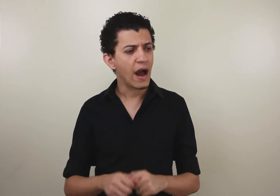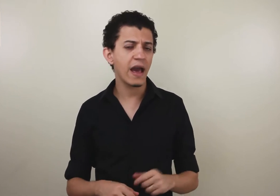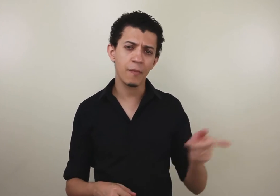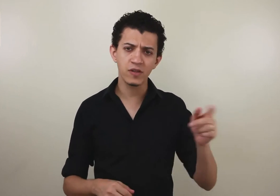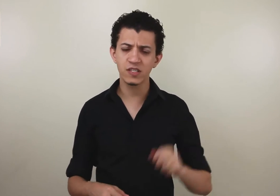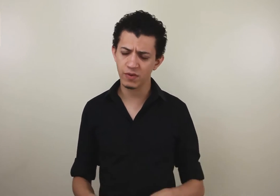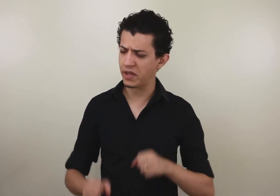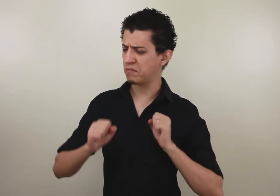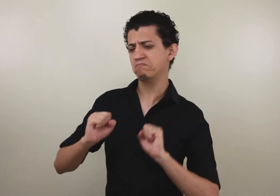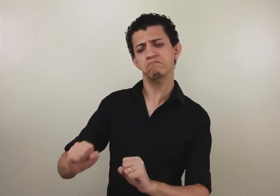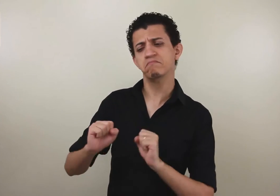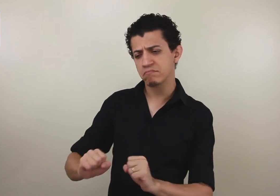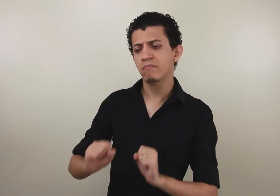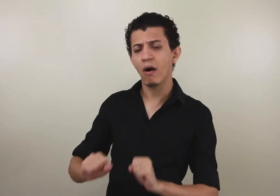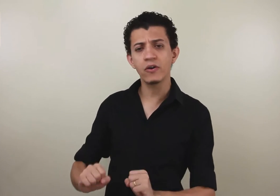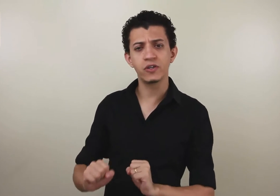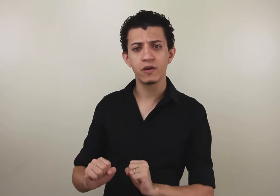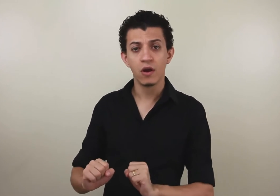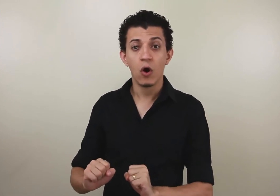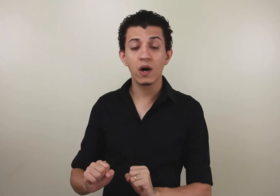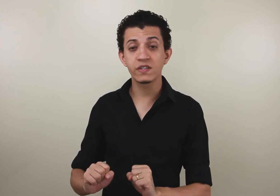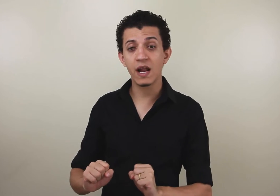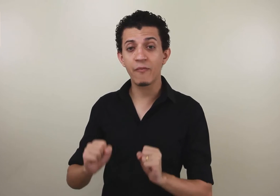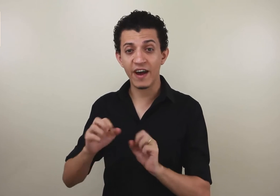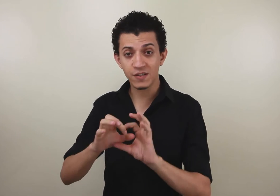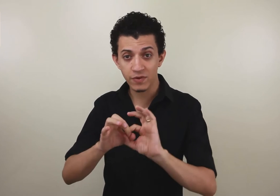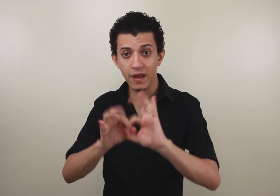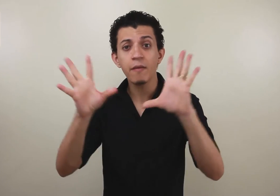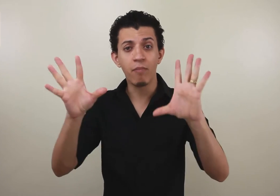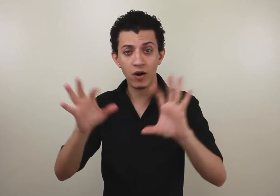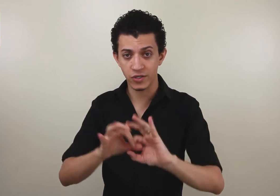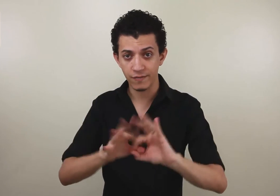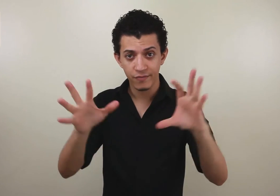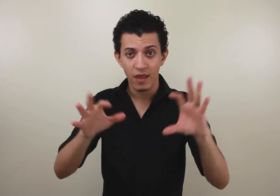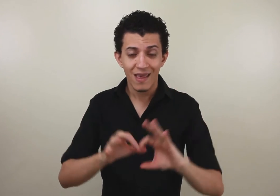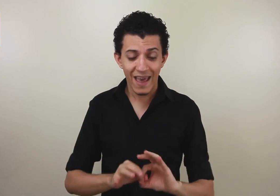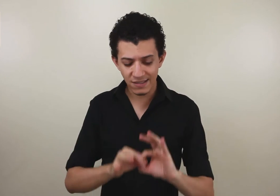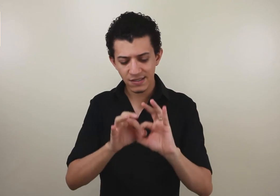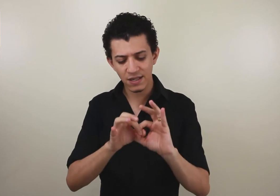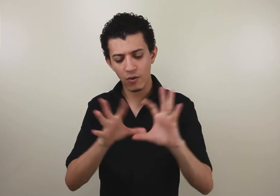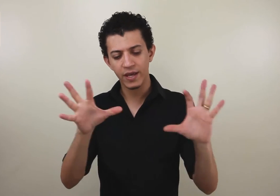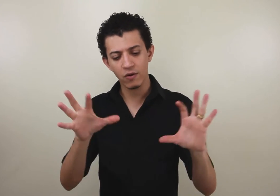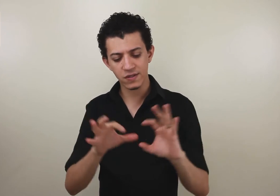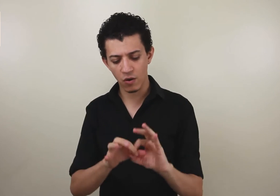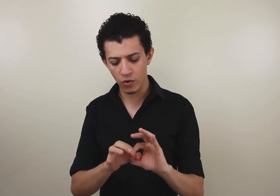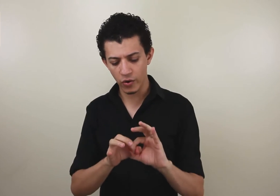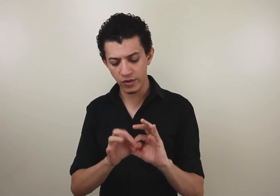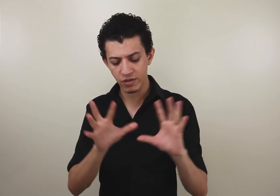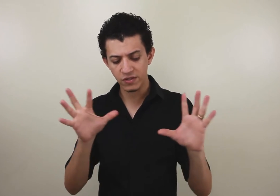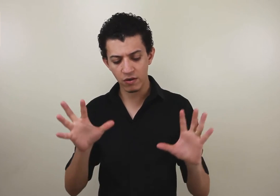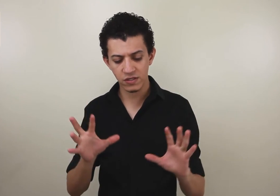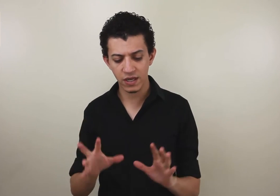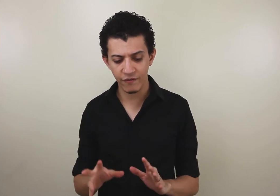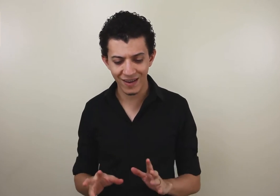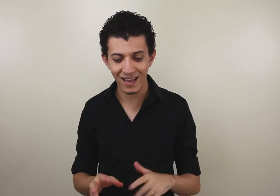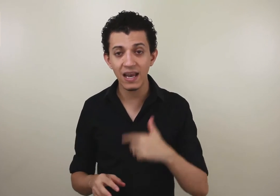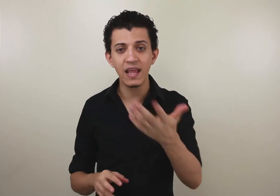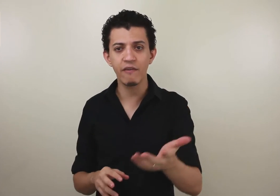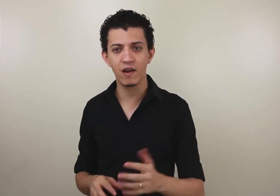Aí ela pode responder, pode. Às ela vai responder, pode. Esse sinal aqui é um sinal curioso, que é sinal que significa livre,